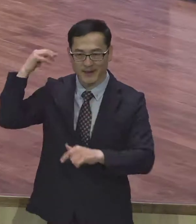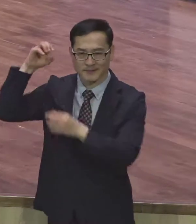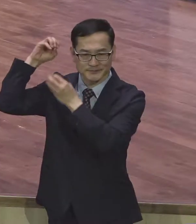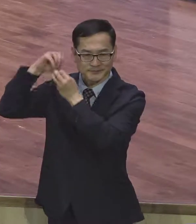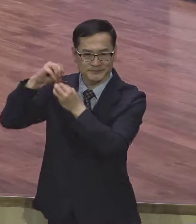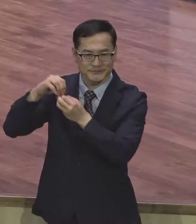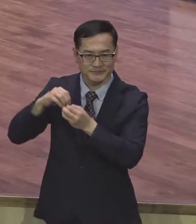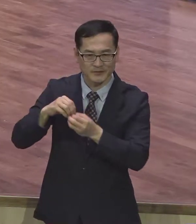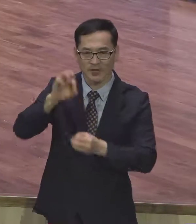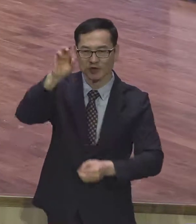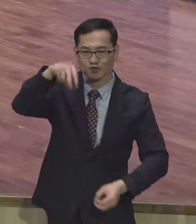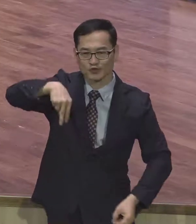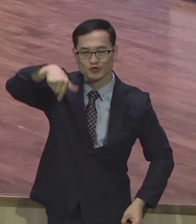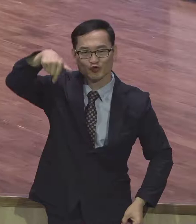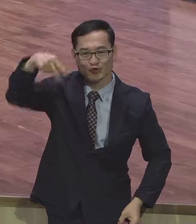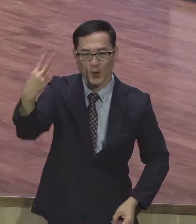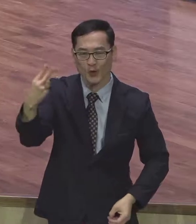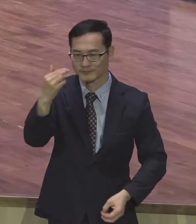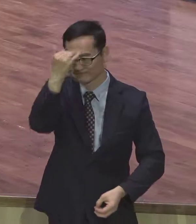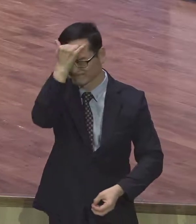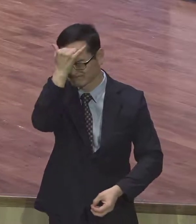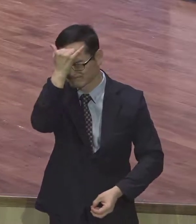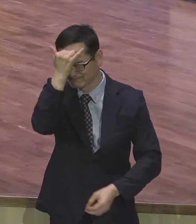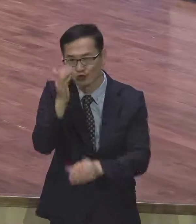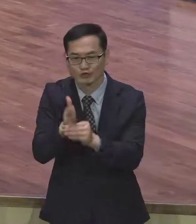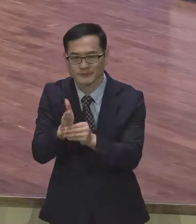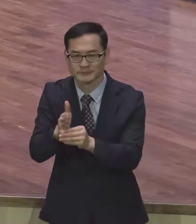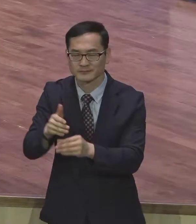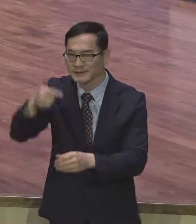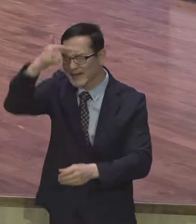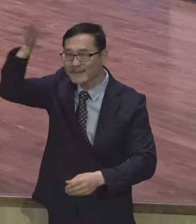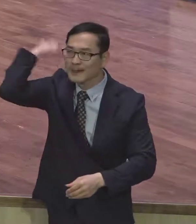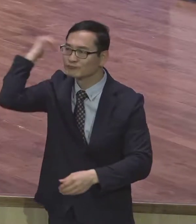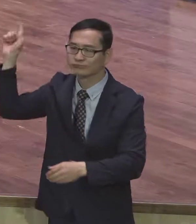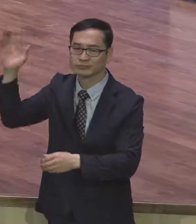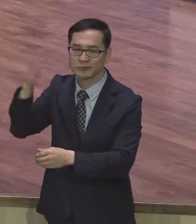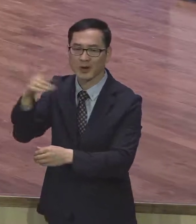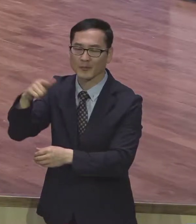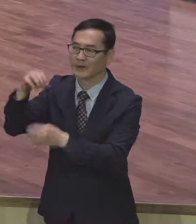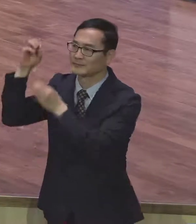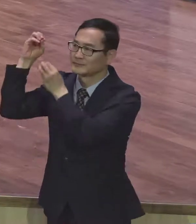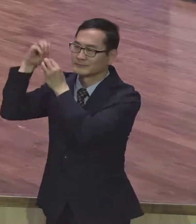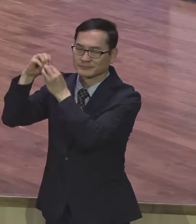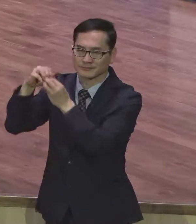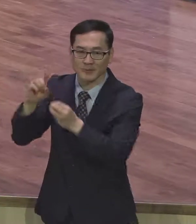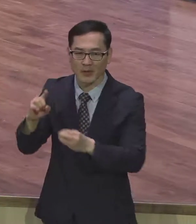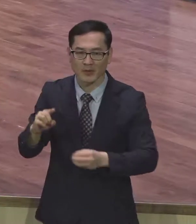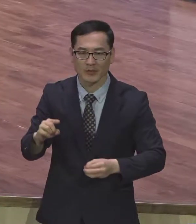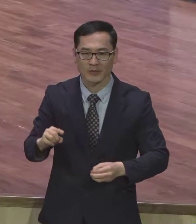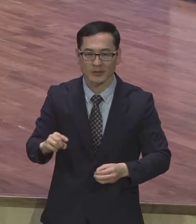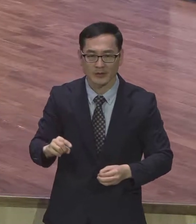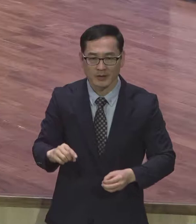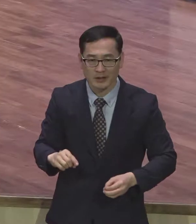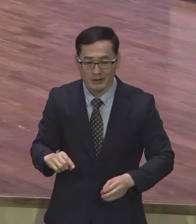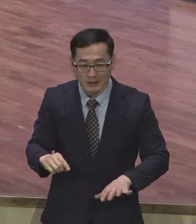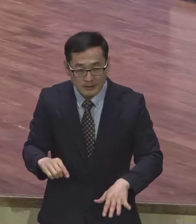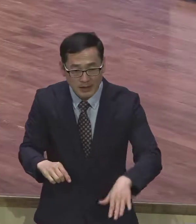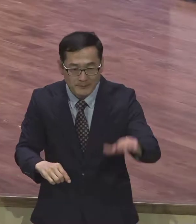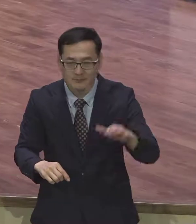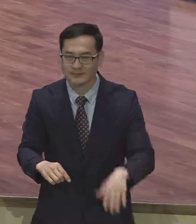때문에 사람이 어려서부터 자랄 때 우리가 그렇게 배웠어요. 사람이 희쭈쭈 웃으면 좀 바보 같아. 가볍게